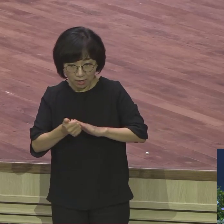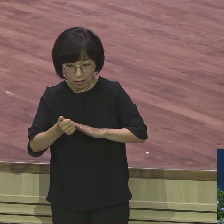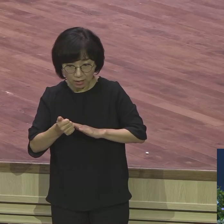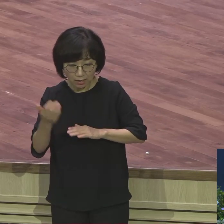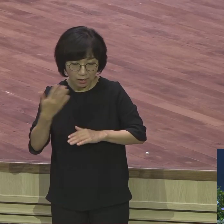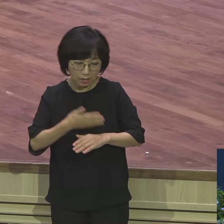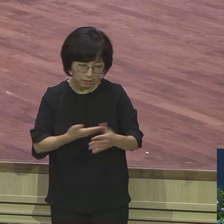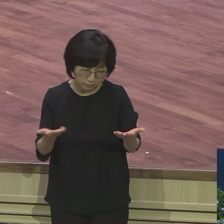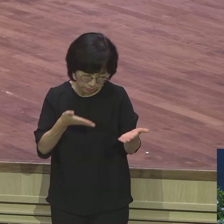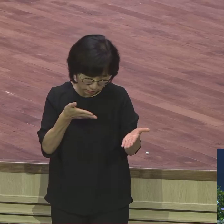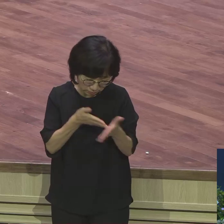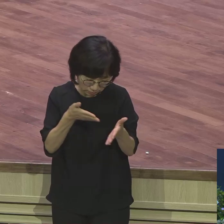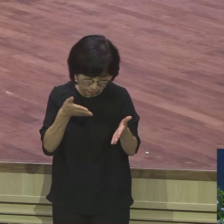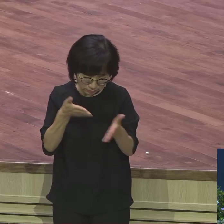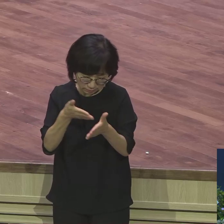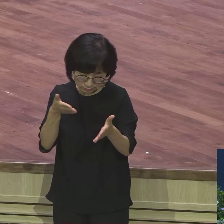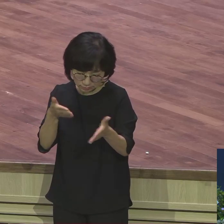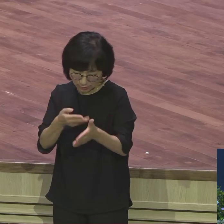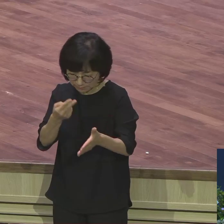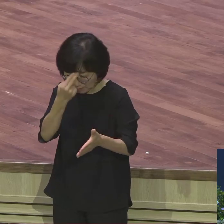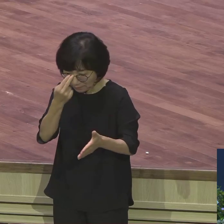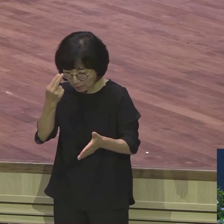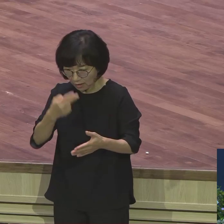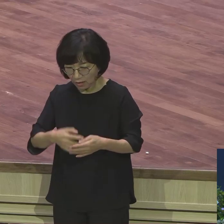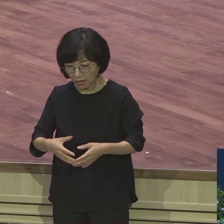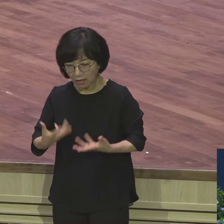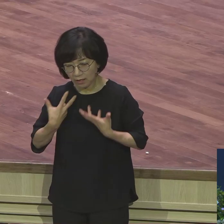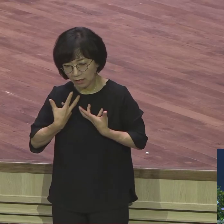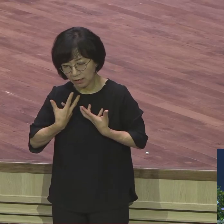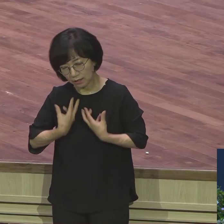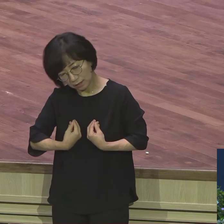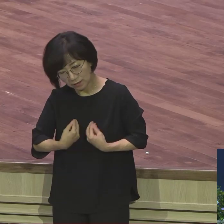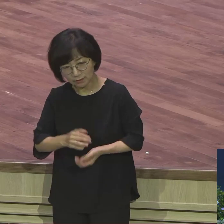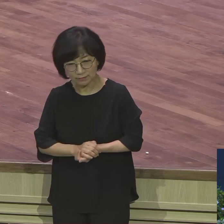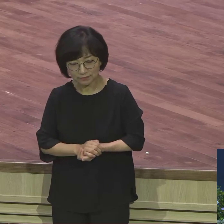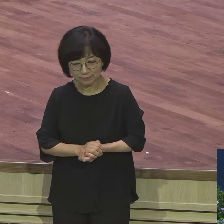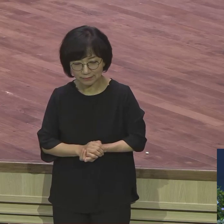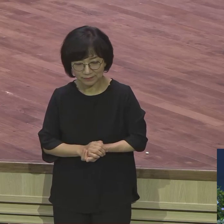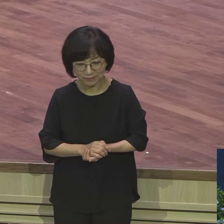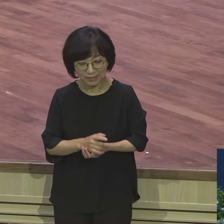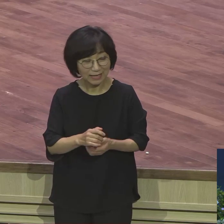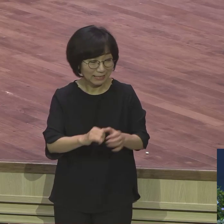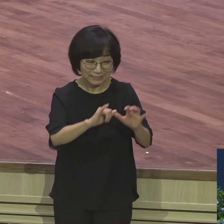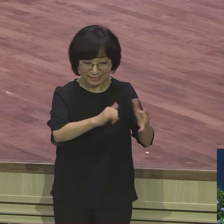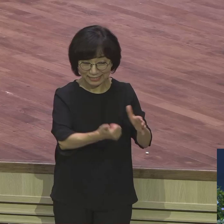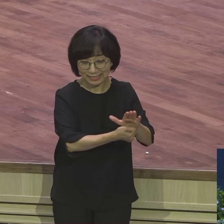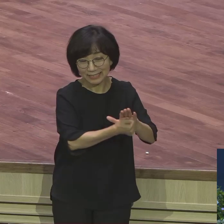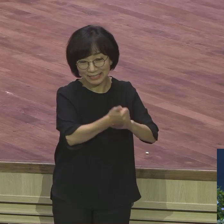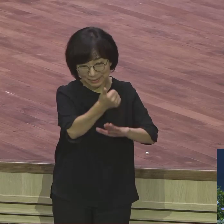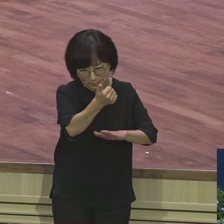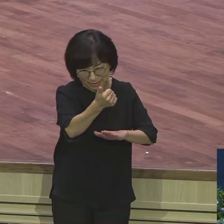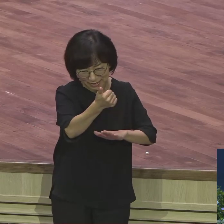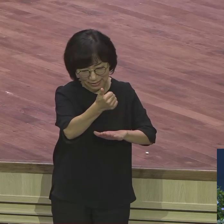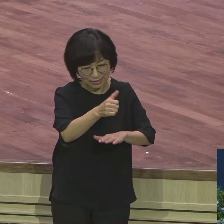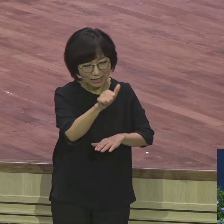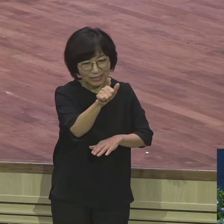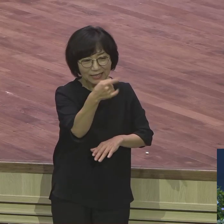그냥 고문이란 고문 세상의 희망은 세상의 문제와 사건 환경 속에서 희망이